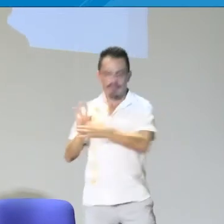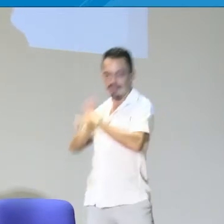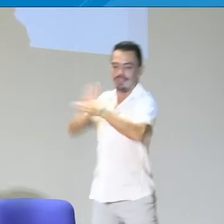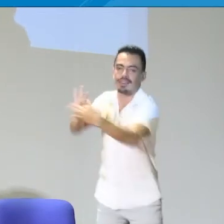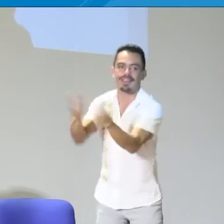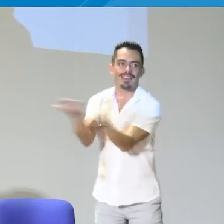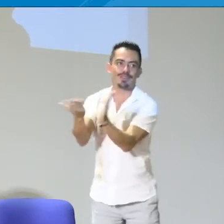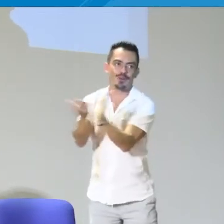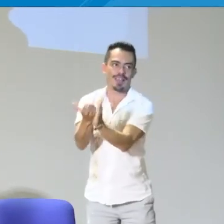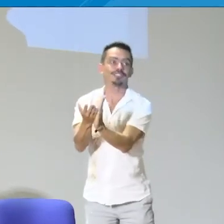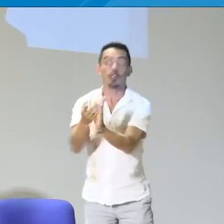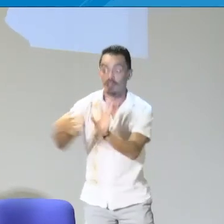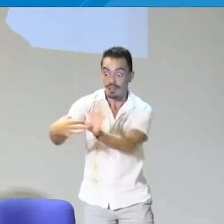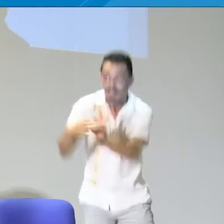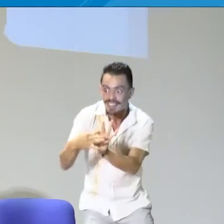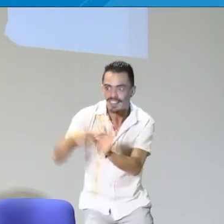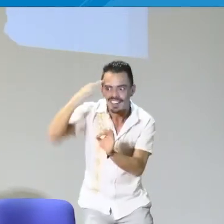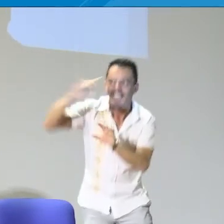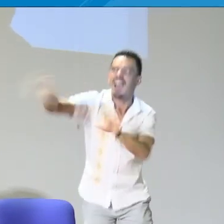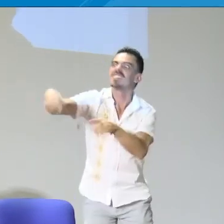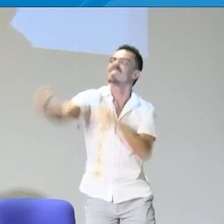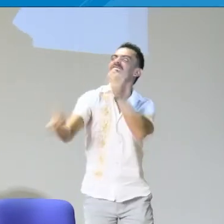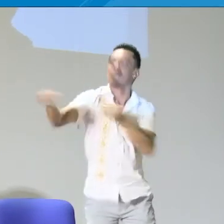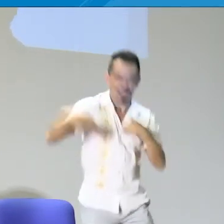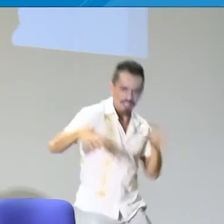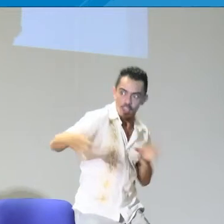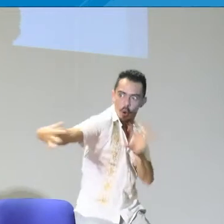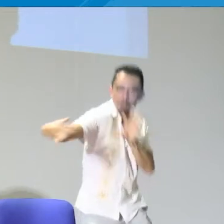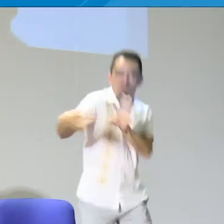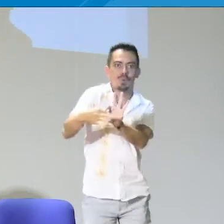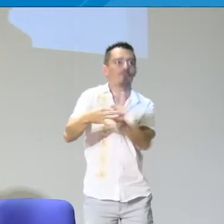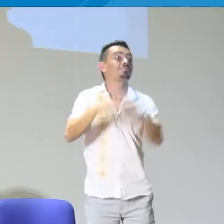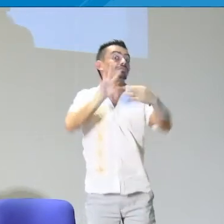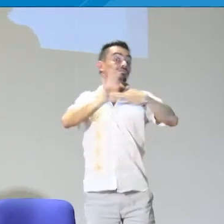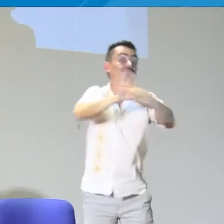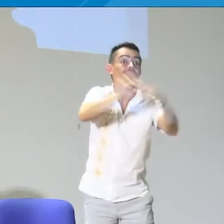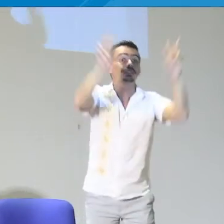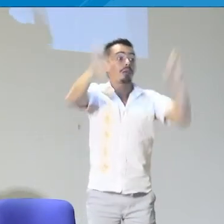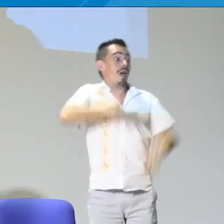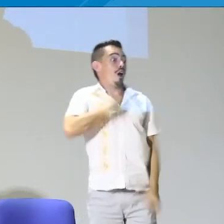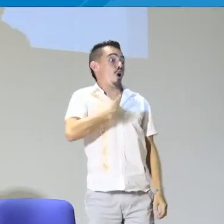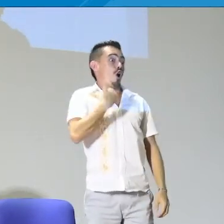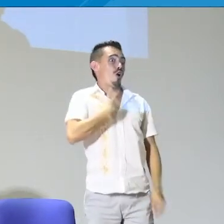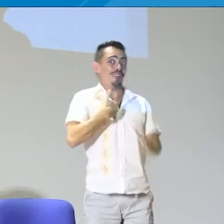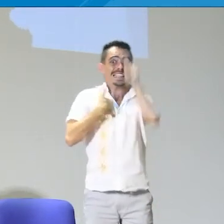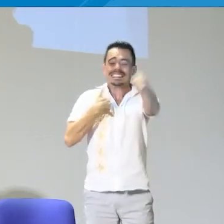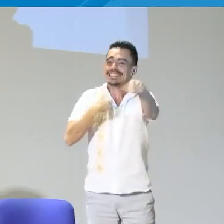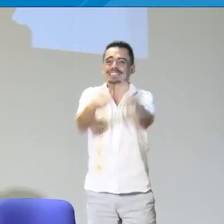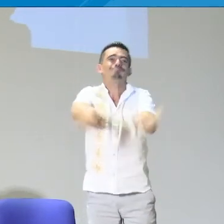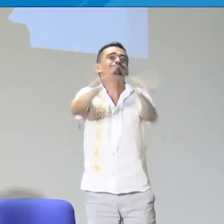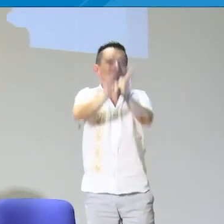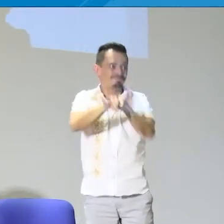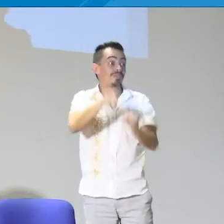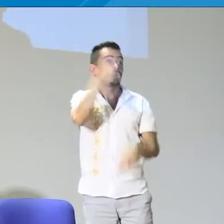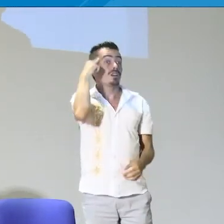lingüístico y es importante que dentro de ese perfil se cuente con la experiencia dentro de las asociaciones para que de esa manera pueda